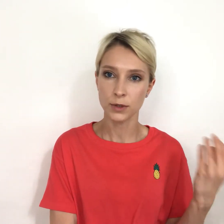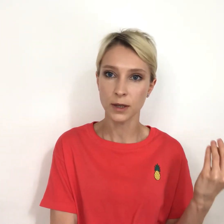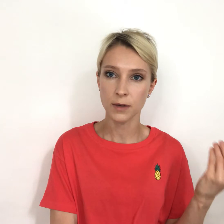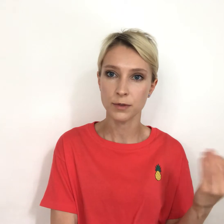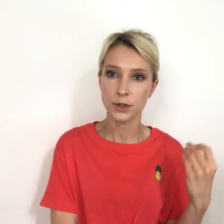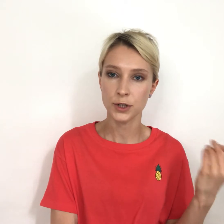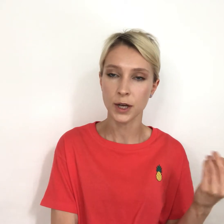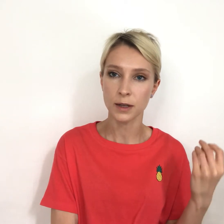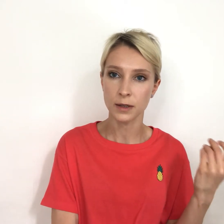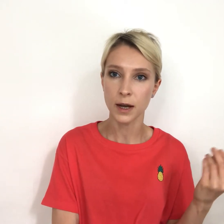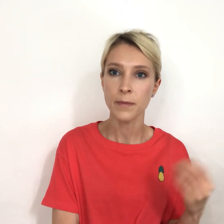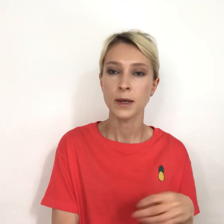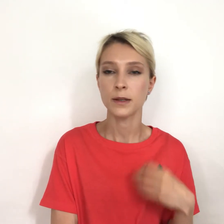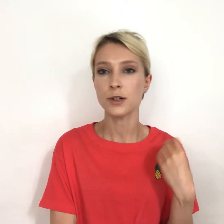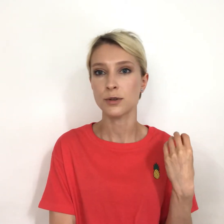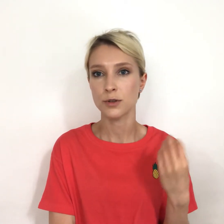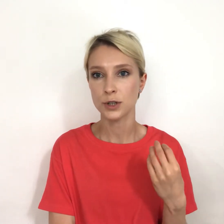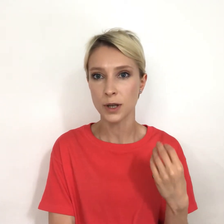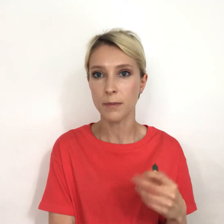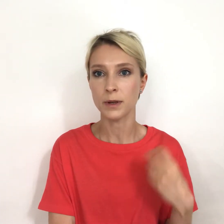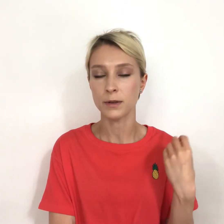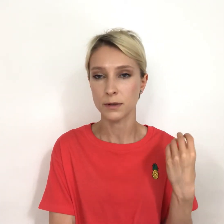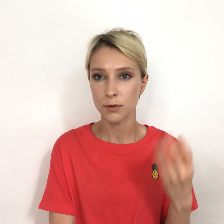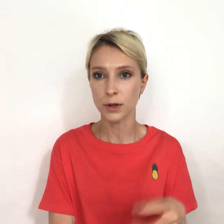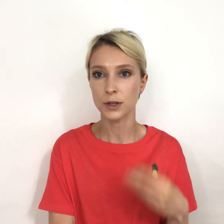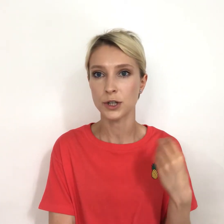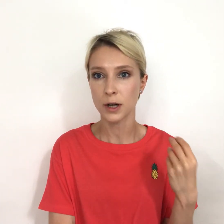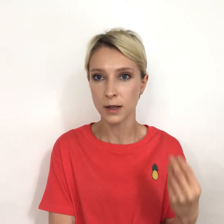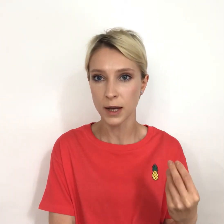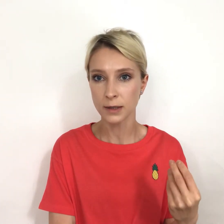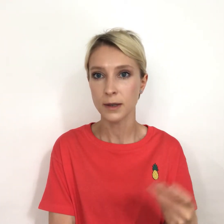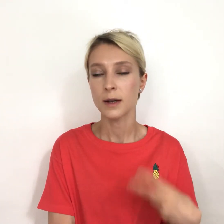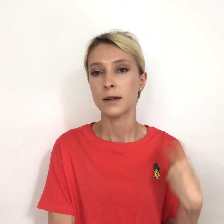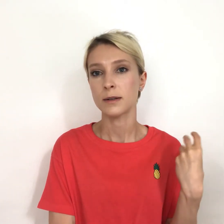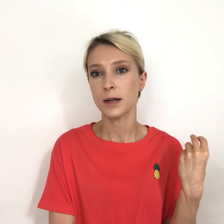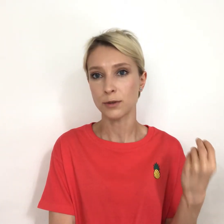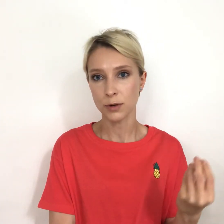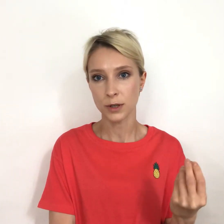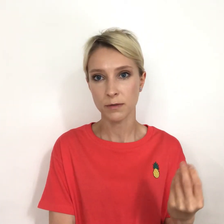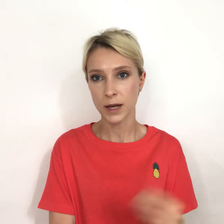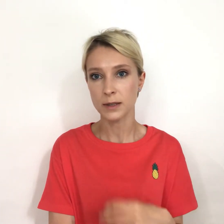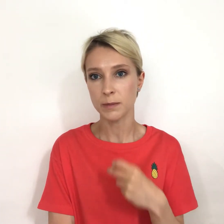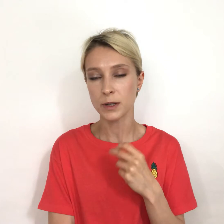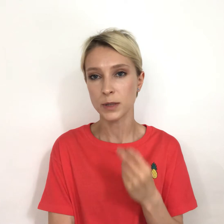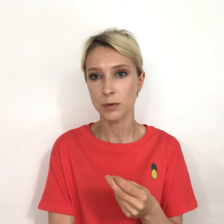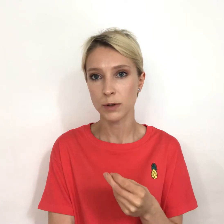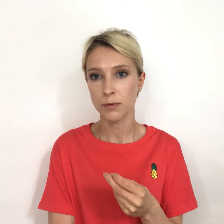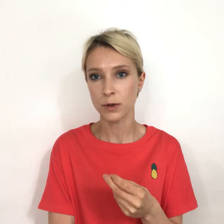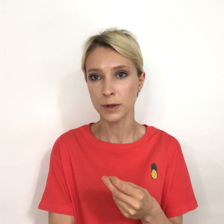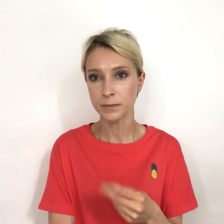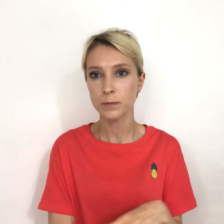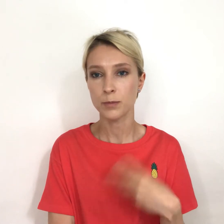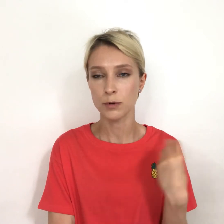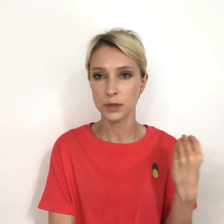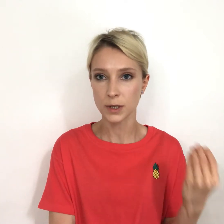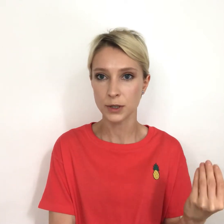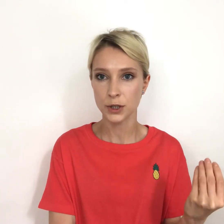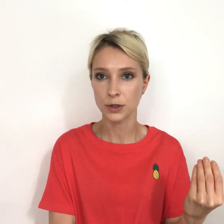вот такие вот сочетания. Даже тот же самый горький шоколад, который является простым углеводом, плюс насыщенные